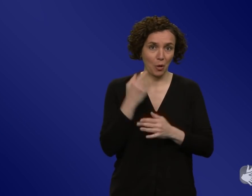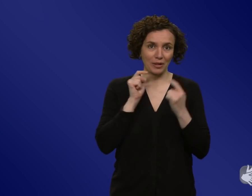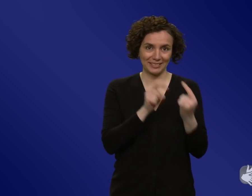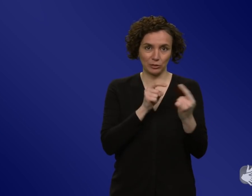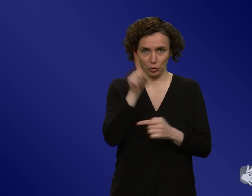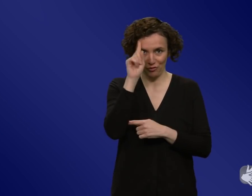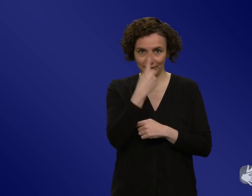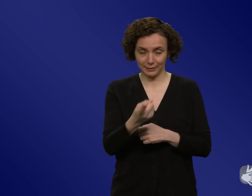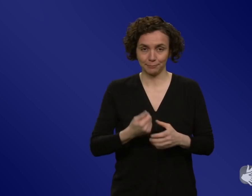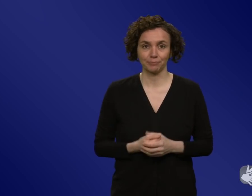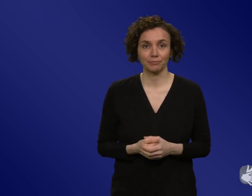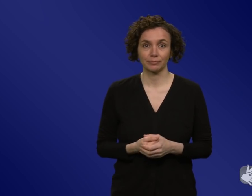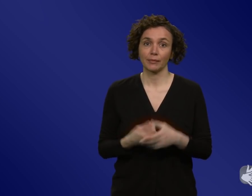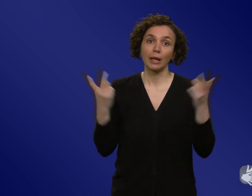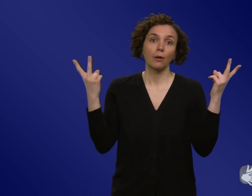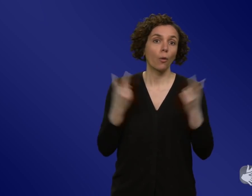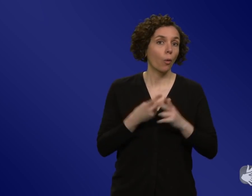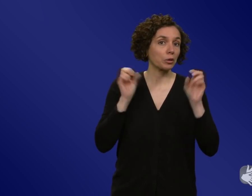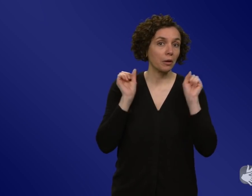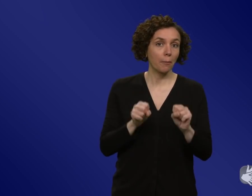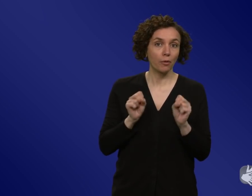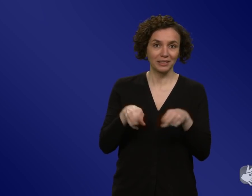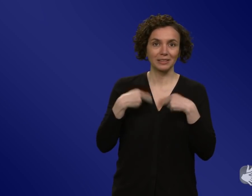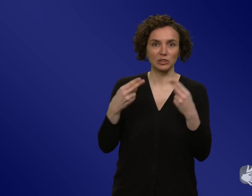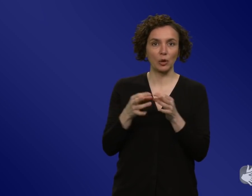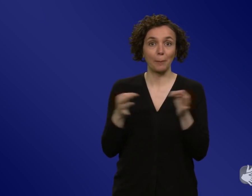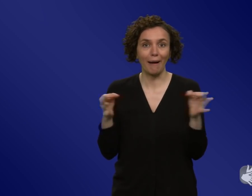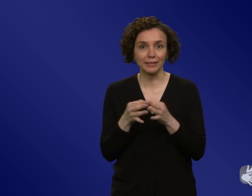sagen, es wird vielleicht noch mal Einschränkungen geben. Vielleicht reicht